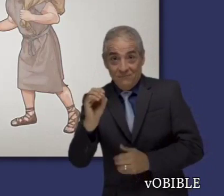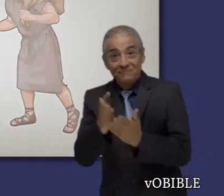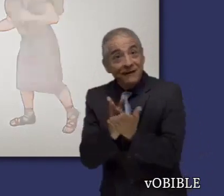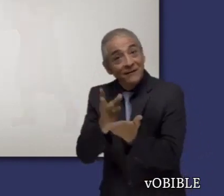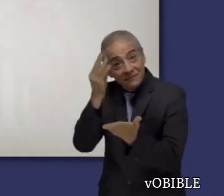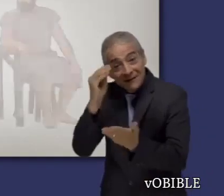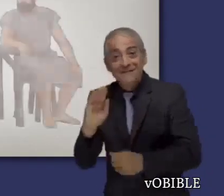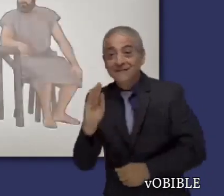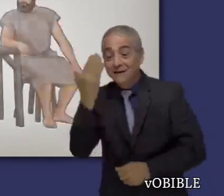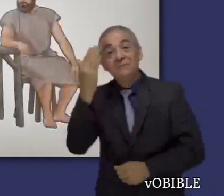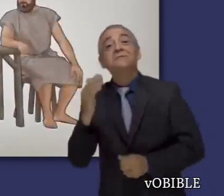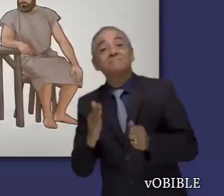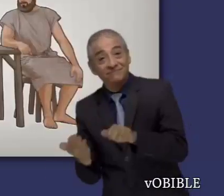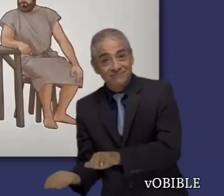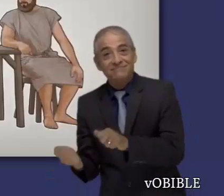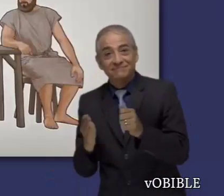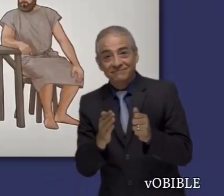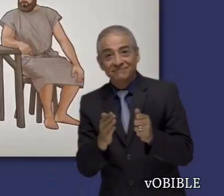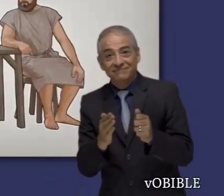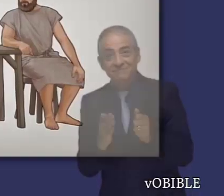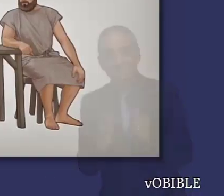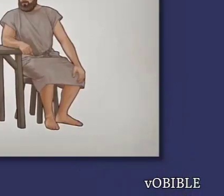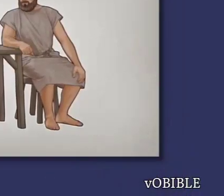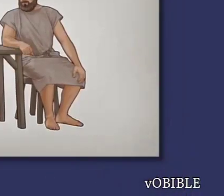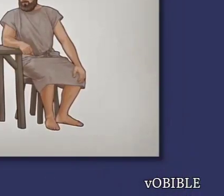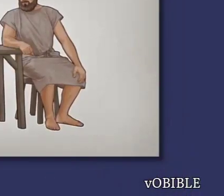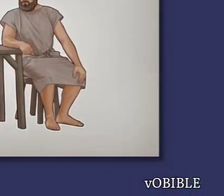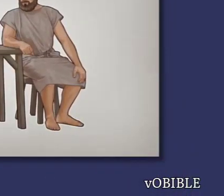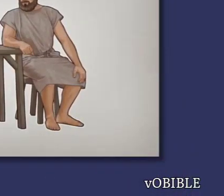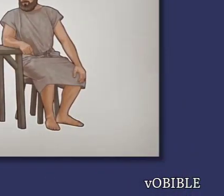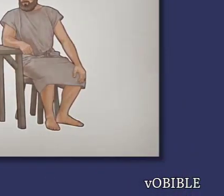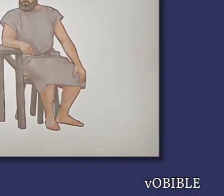pero Onésimo conoció a Pablo en Roma y enseguida se hizo cristiano.